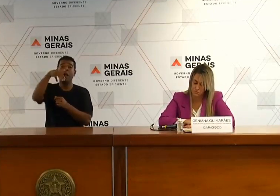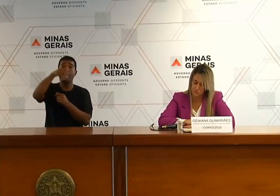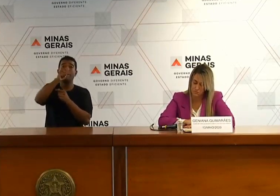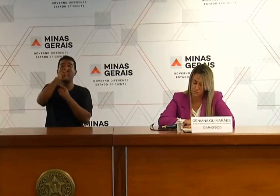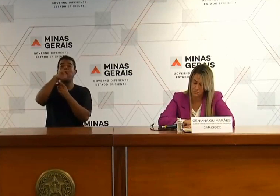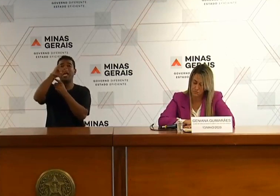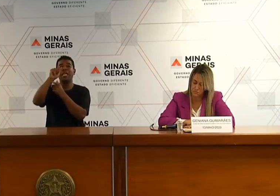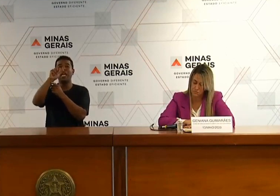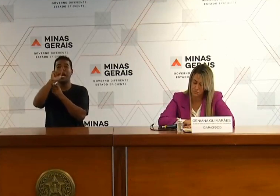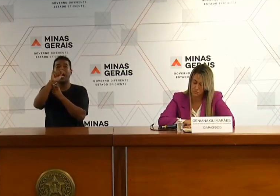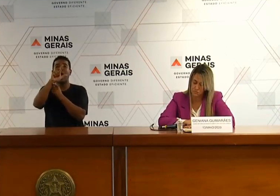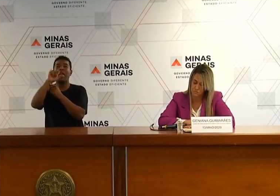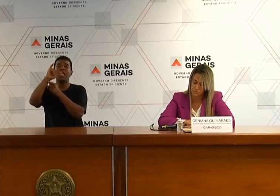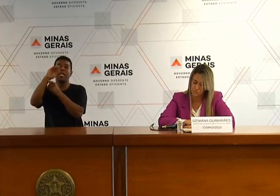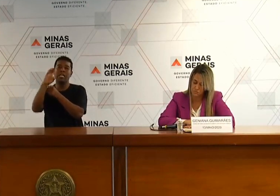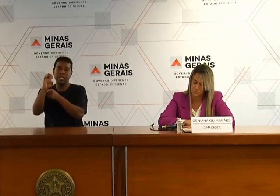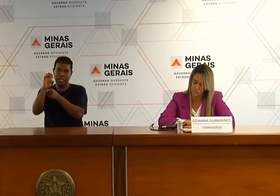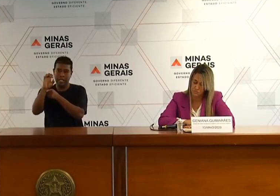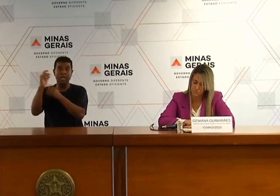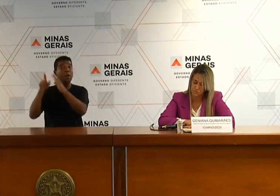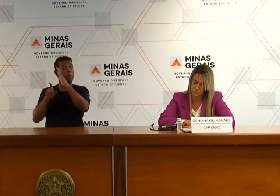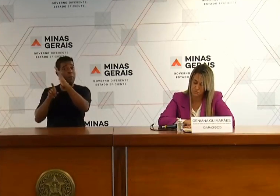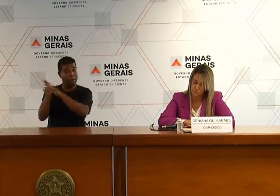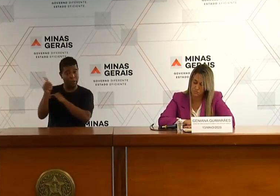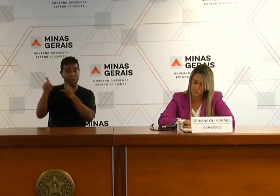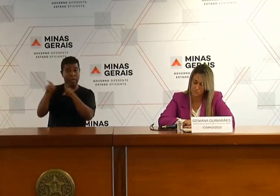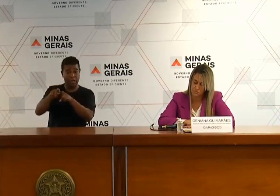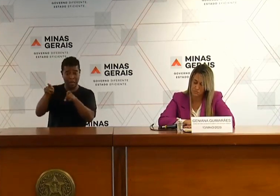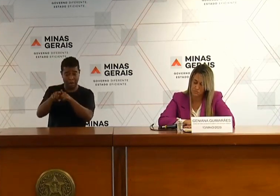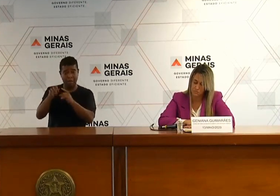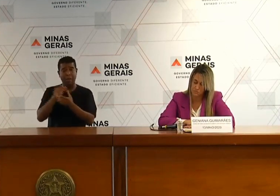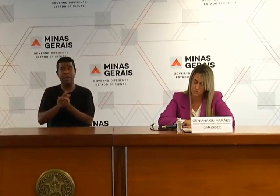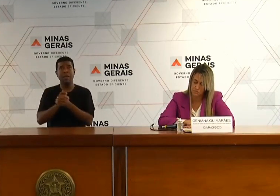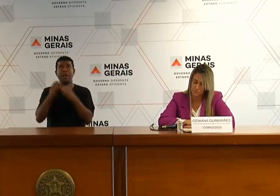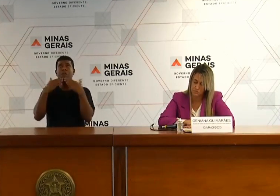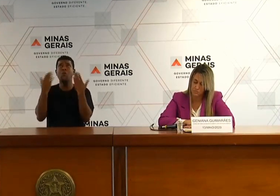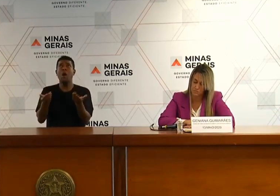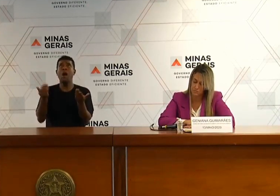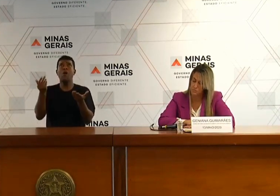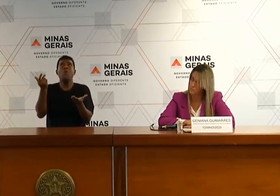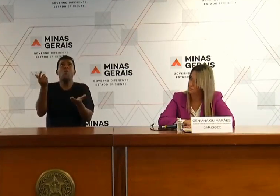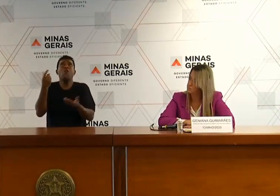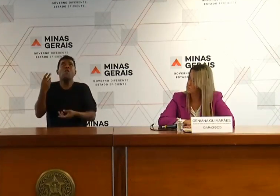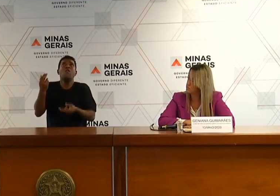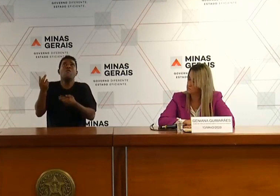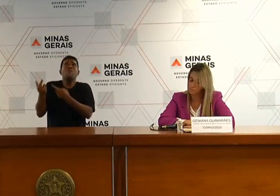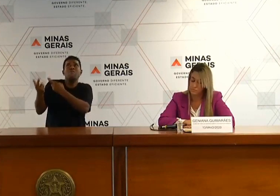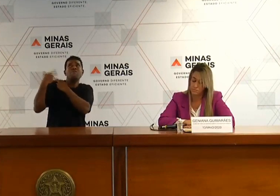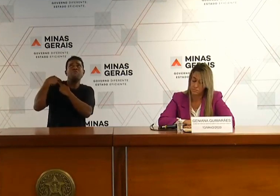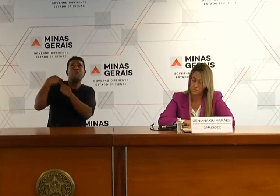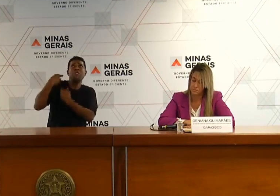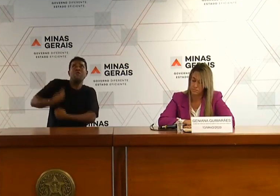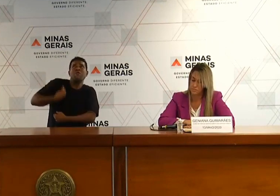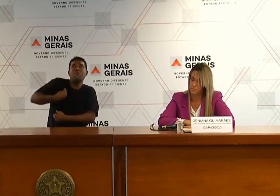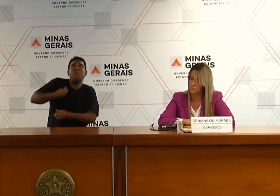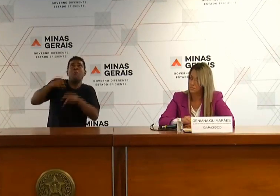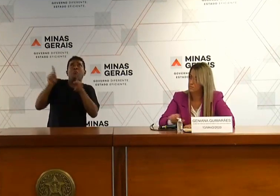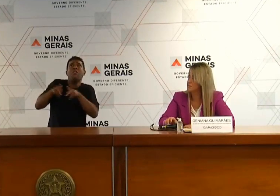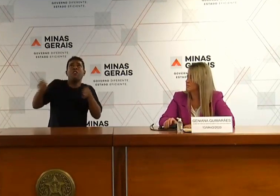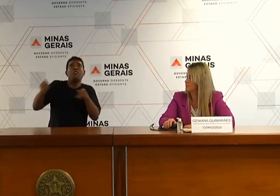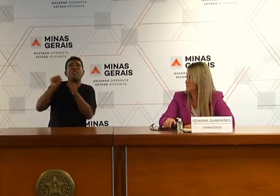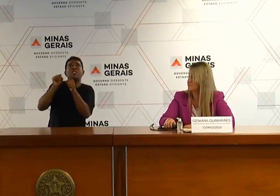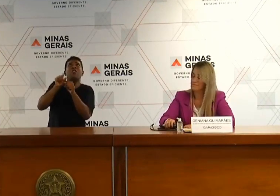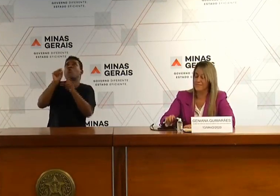Veloso, InterTV, Grande Minas. Qual o papel do professor nesse período de aula à distância?